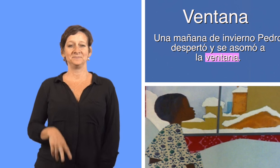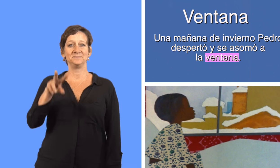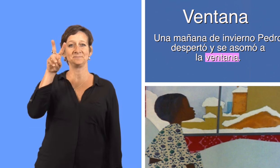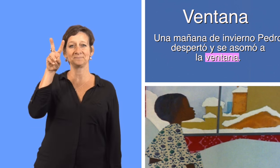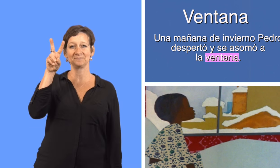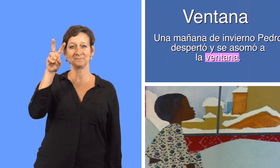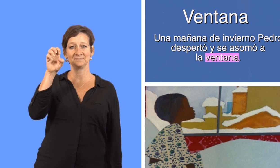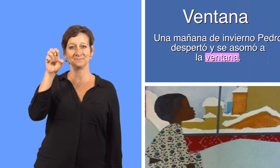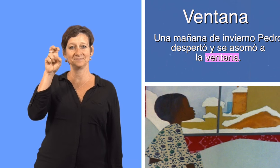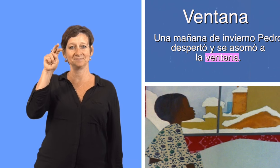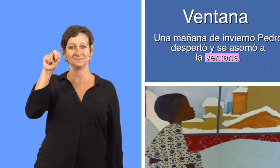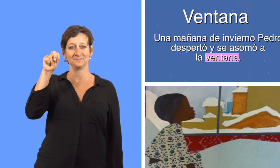ventana